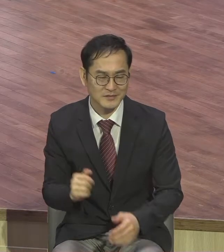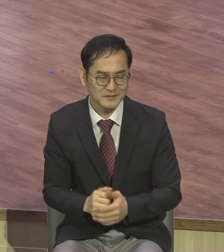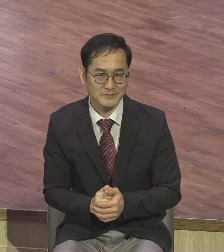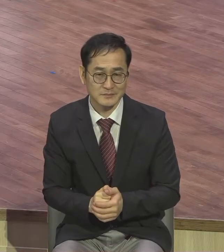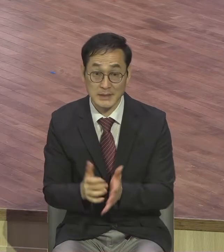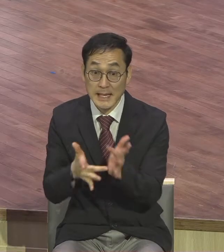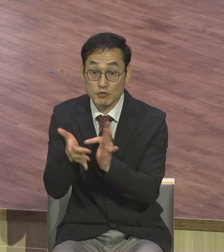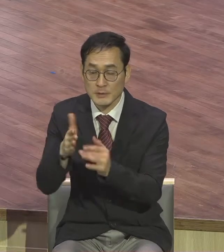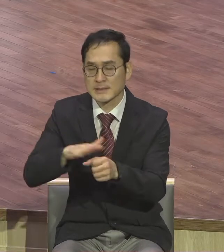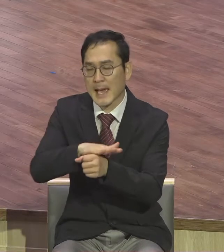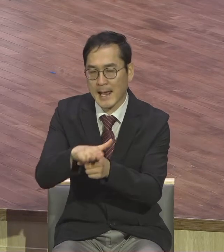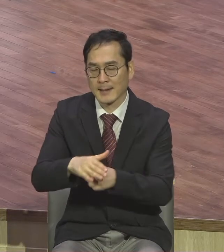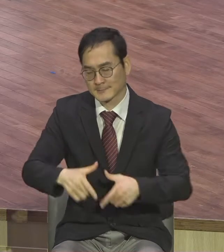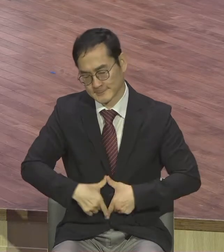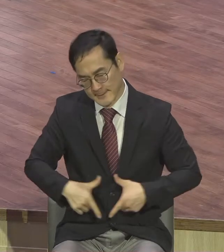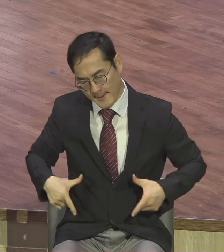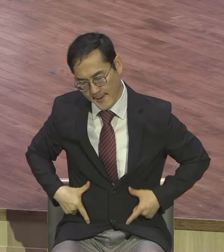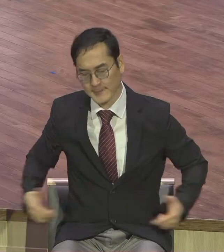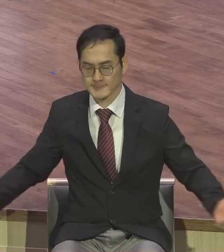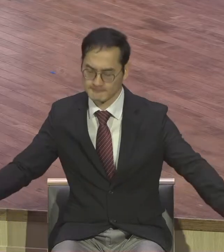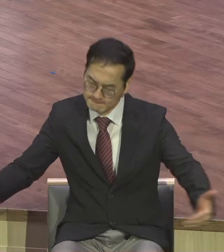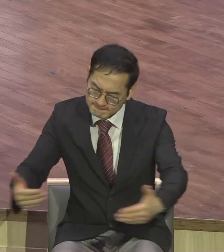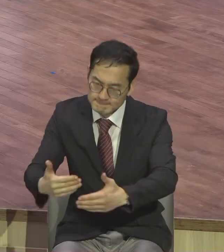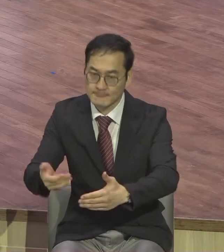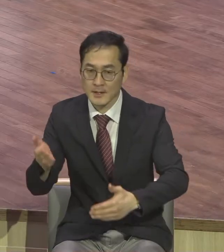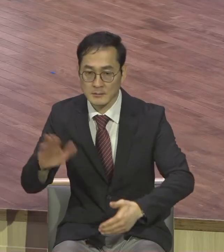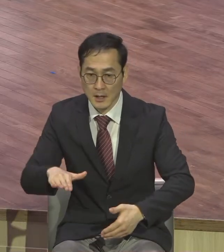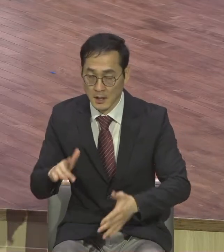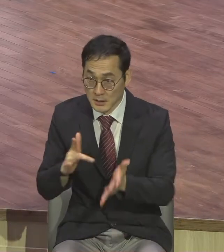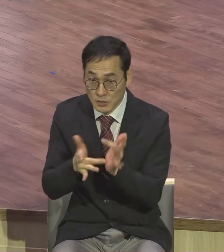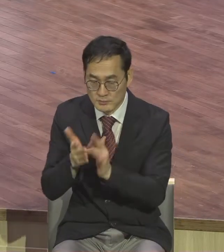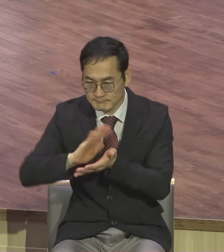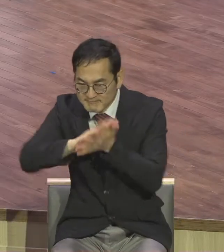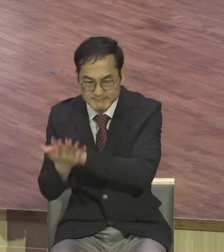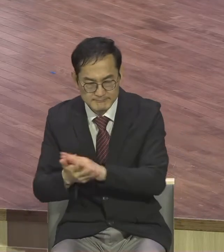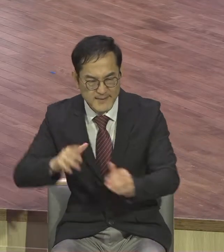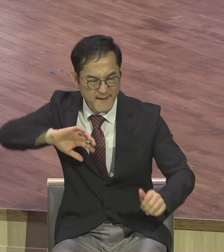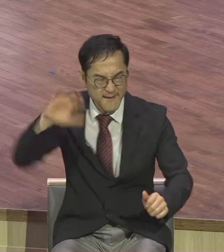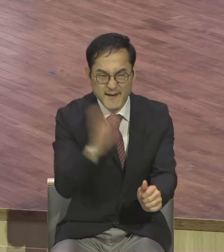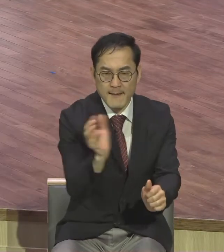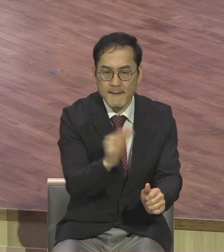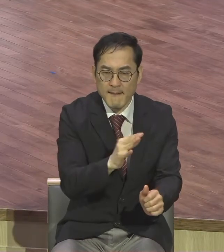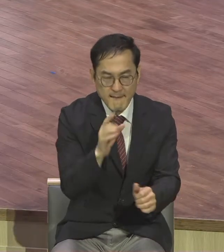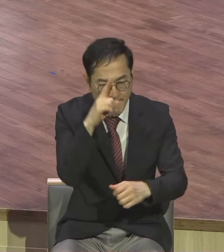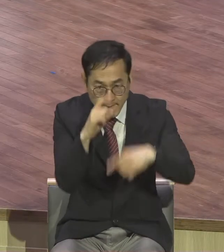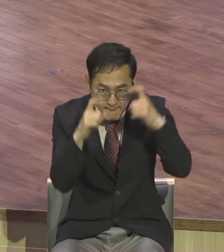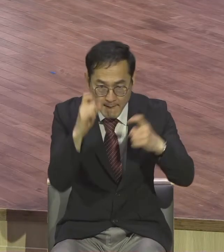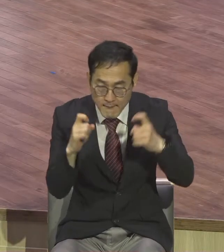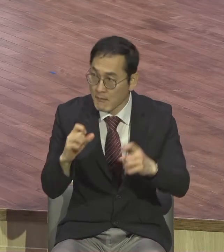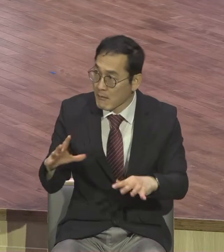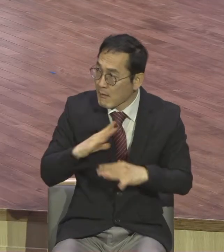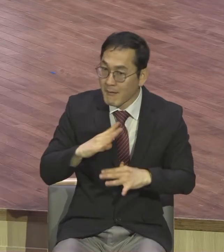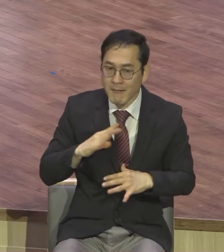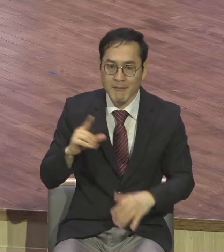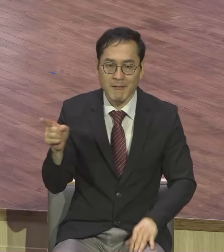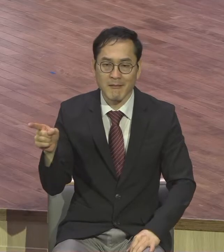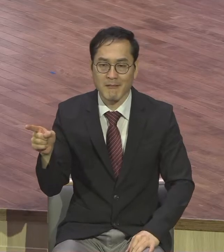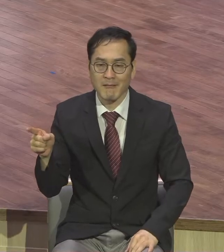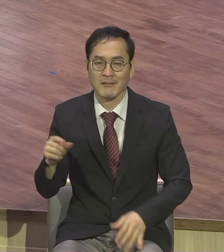아무리 화가 나도 그렇지 이렇게까지 말씀을 하실까 이런 표현을 하실까